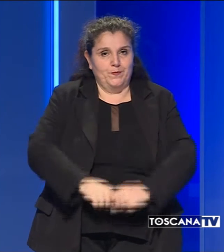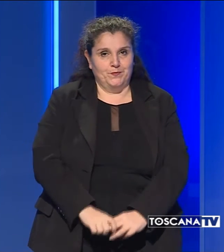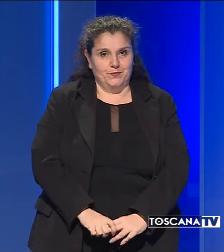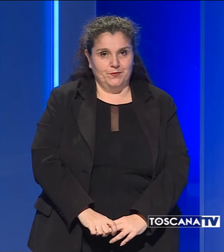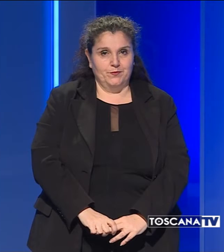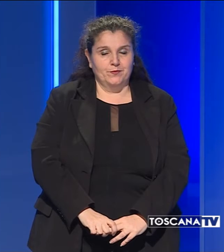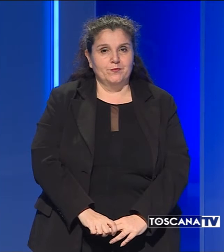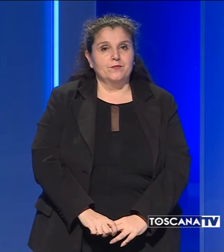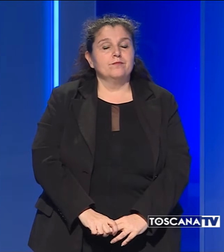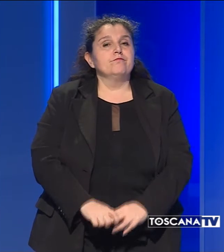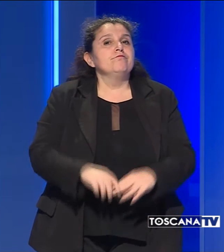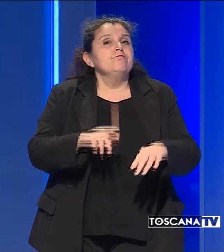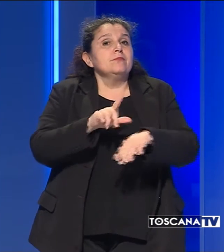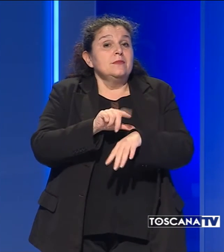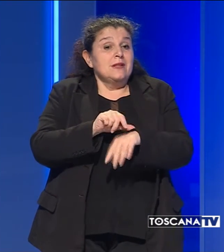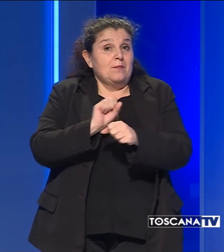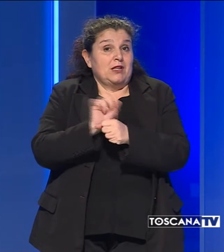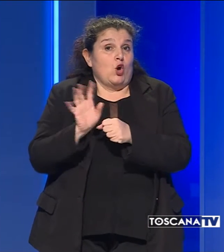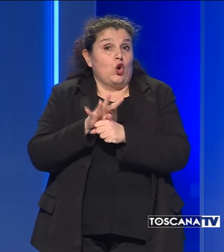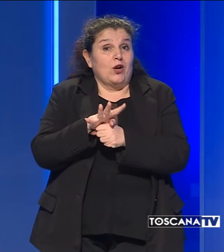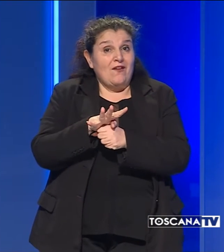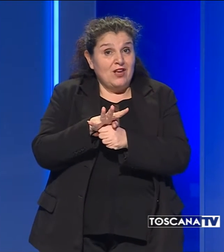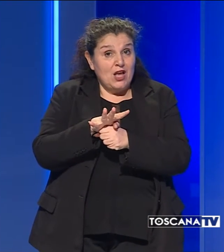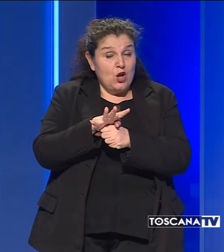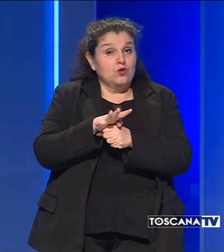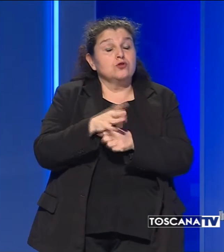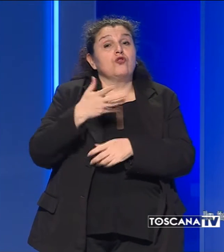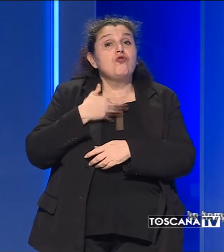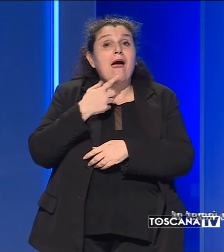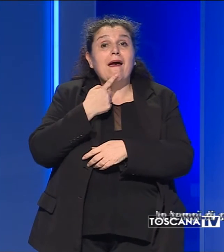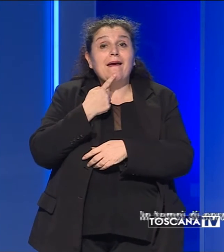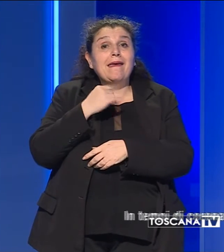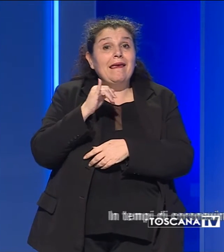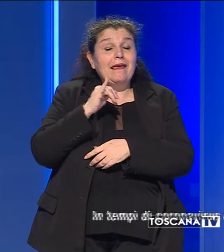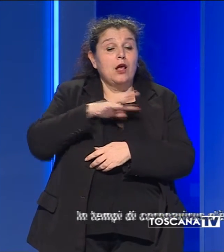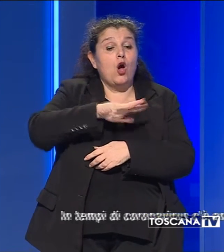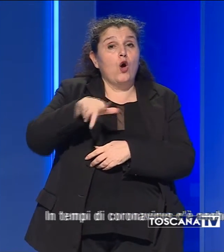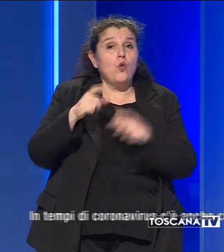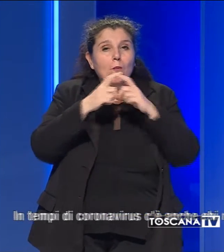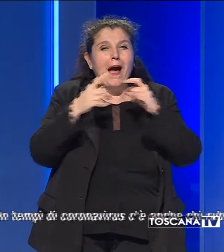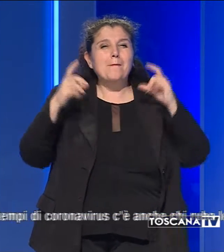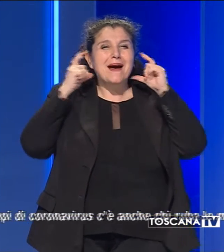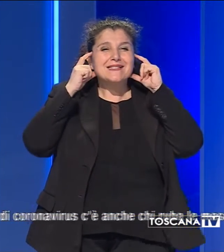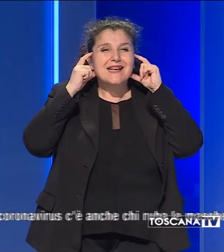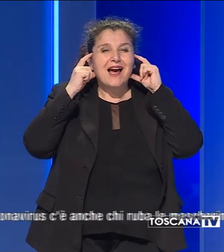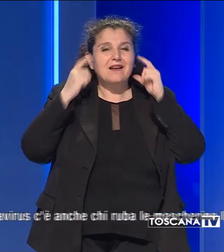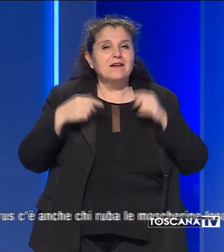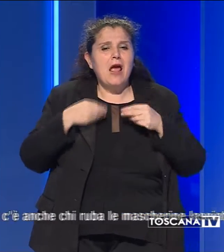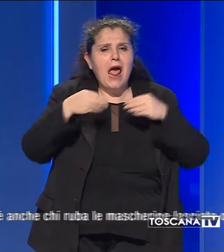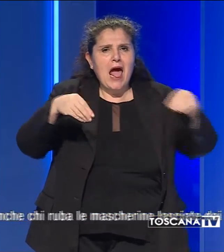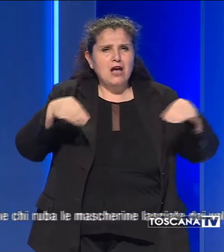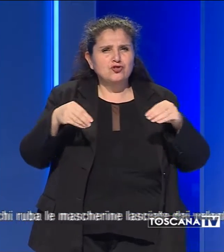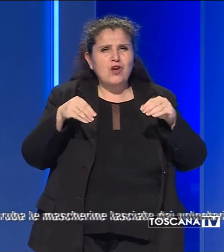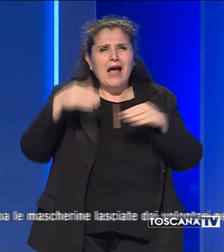In tempi di coronavirus c'è anche chi ruba le mascherine lasciate dai volontari nelle